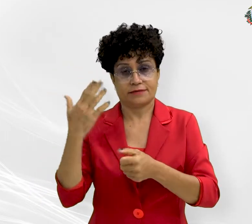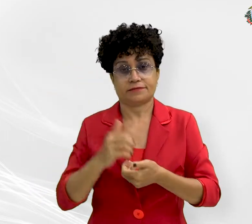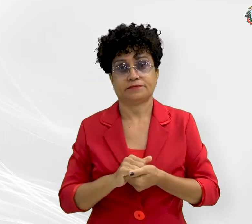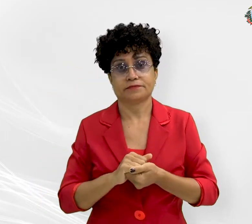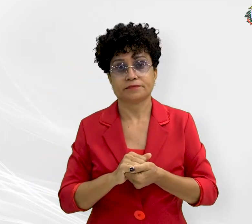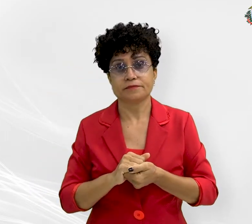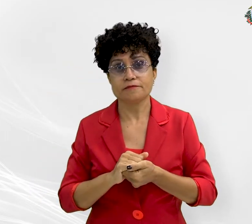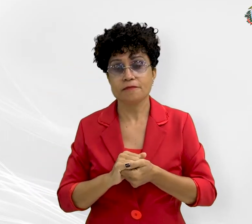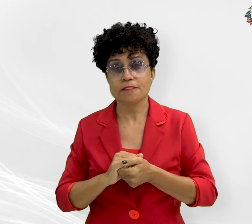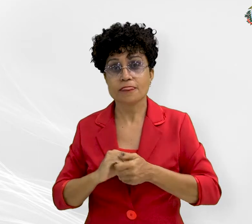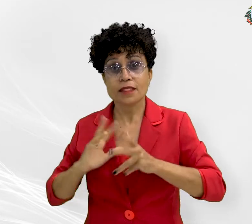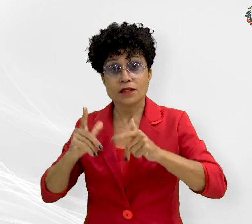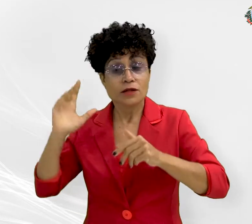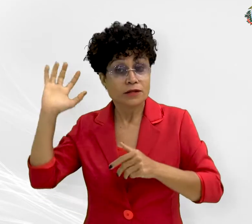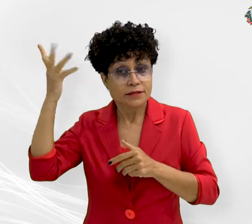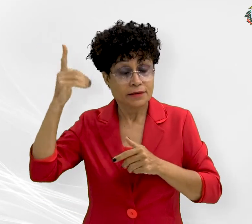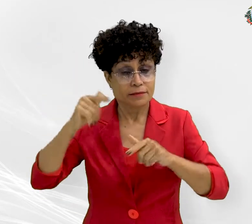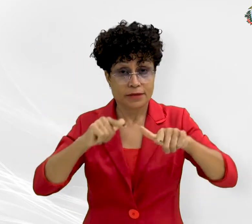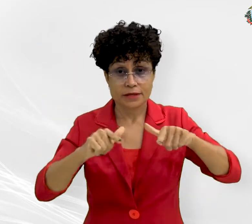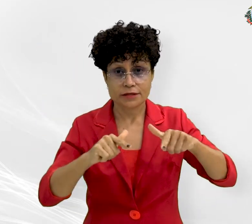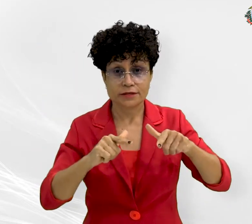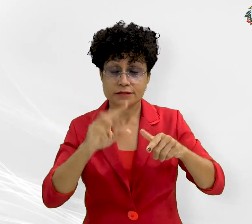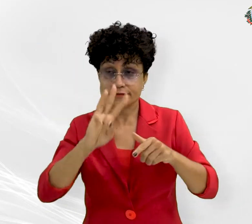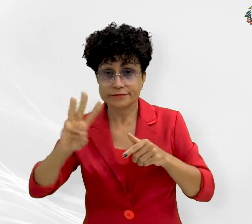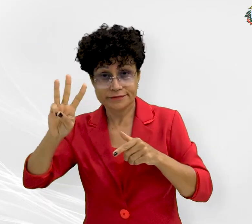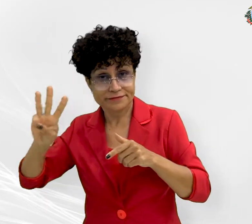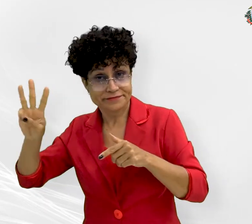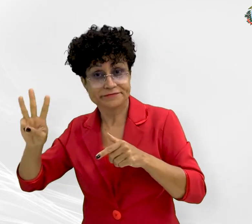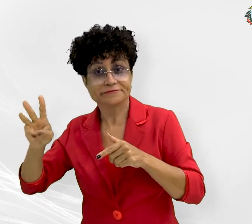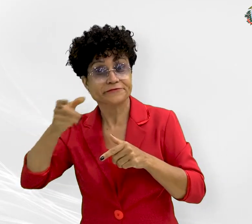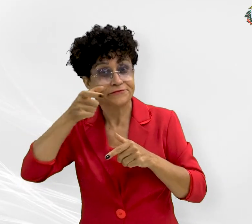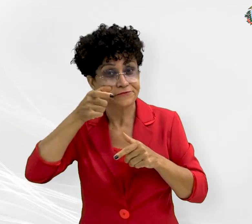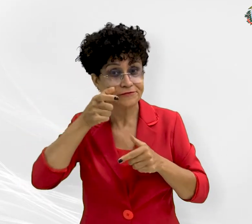Confira a íntegra do relatório das ações realizadas através do link da matéria.